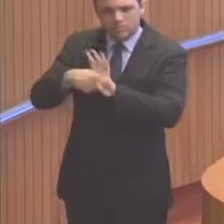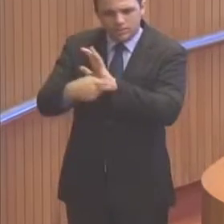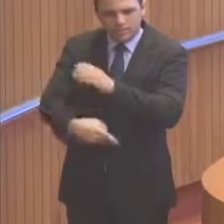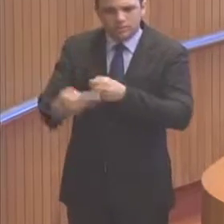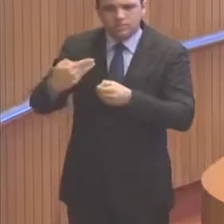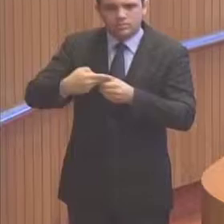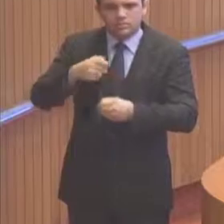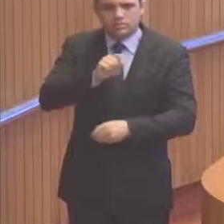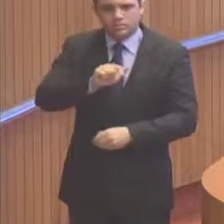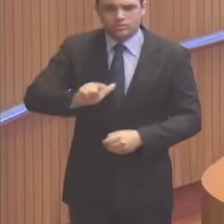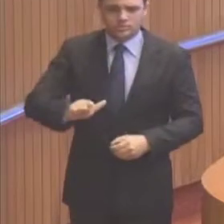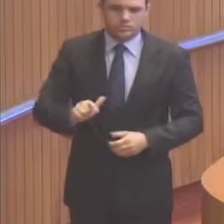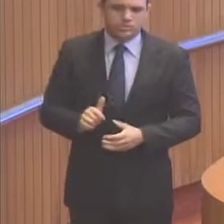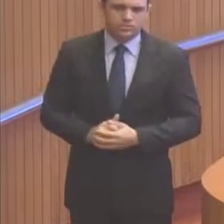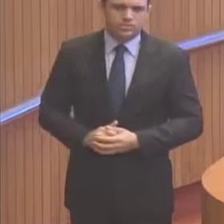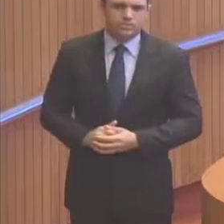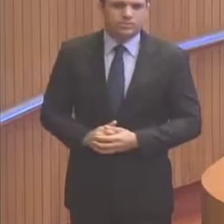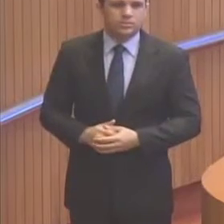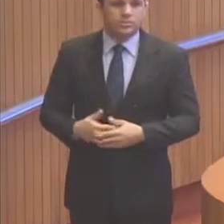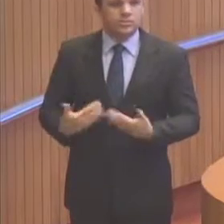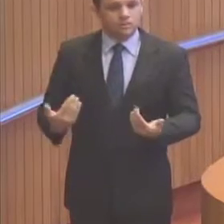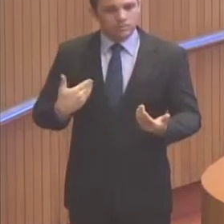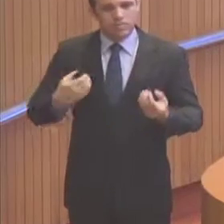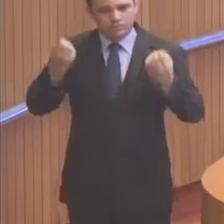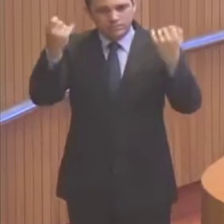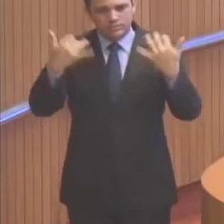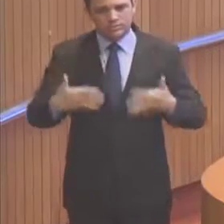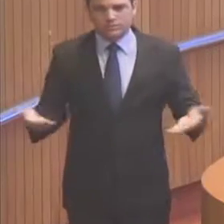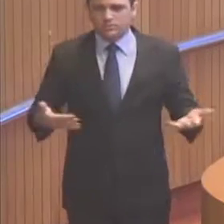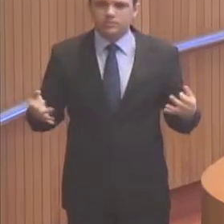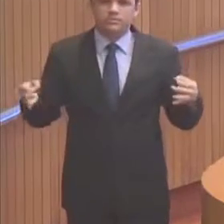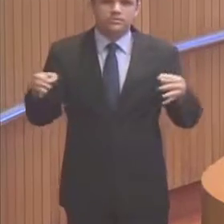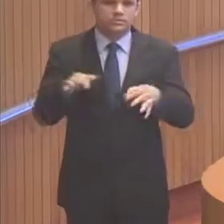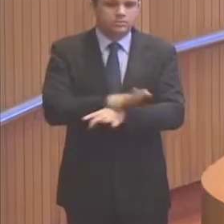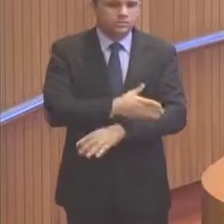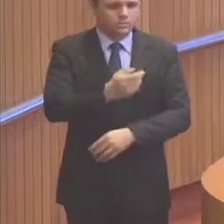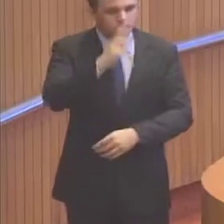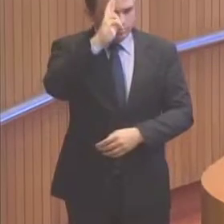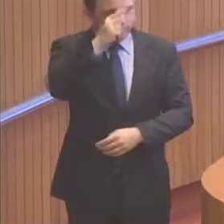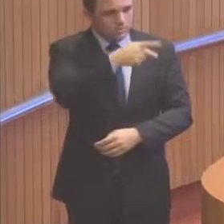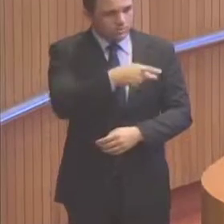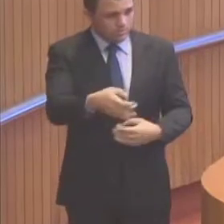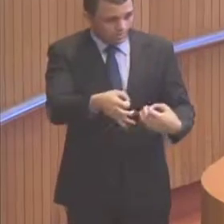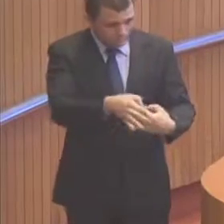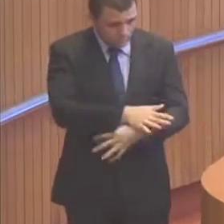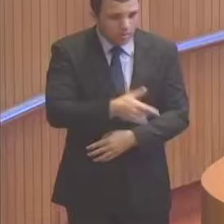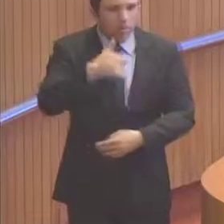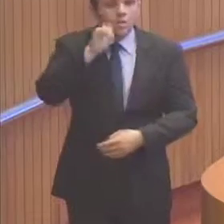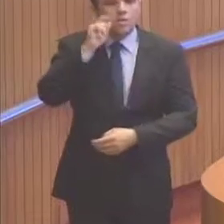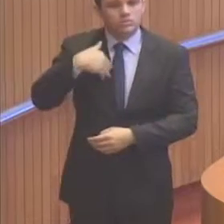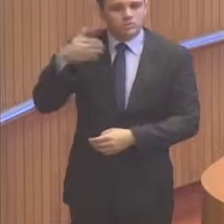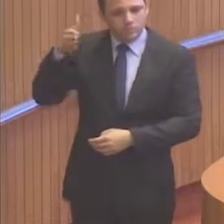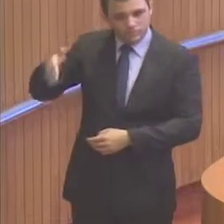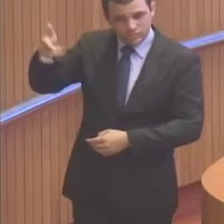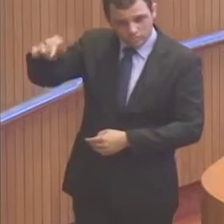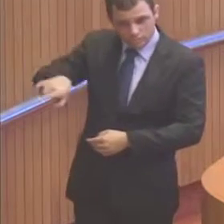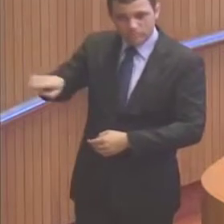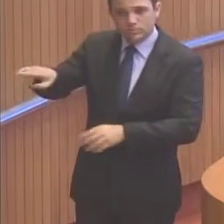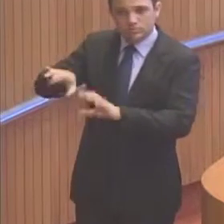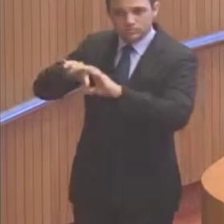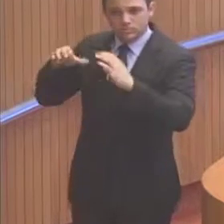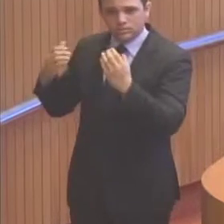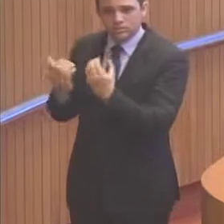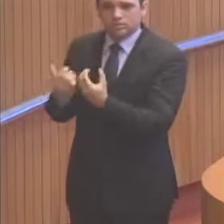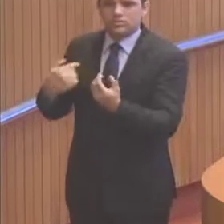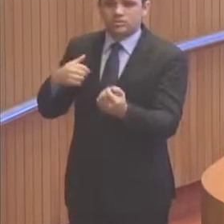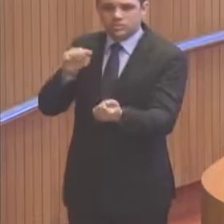da ilha de São Luís do Maranhão. Eram as minhas palavras, senhor presidente, nesse momento. Estive ontem, mais uma vez, lá na comunidade,